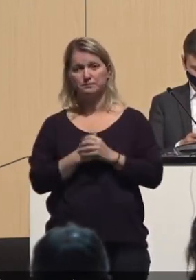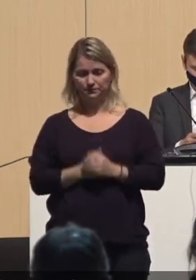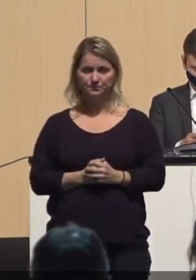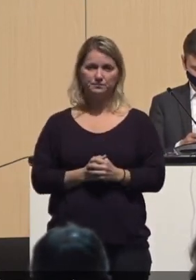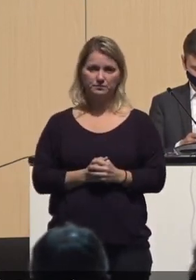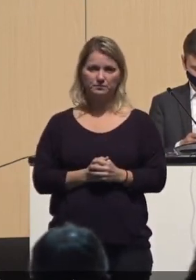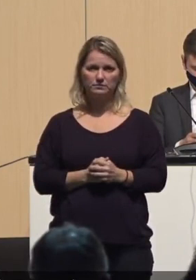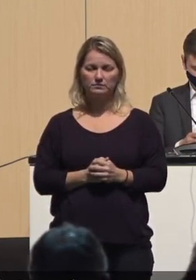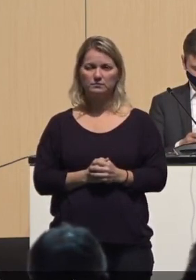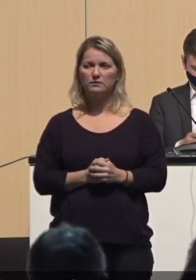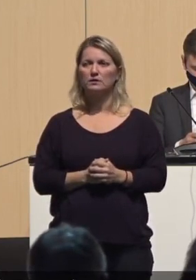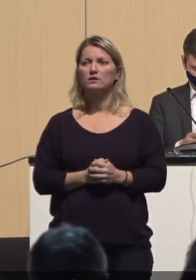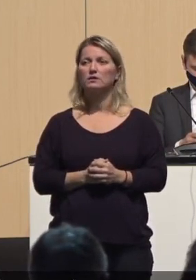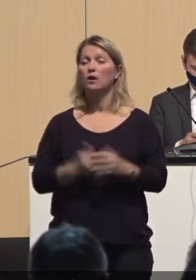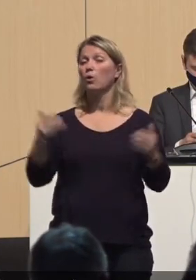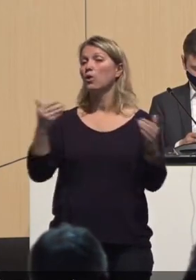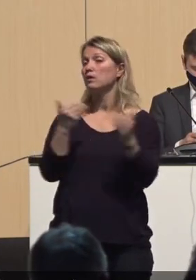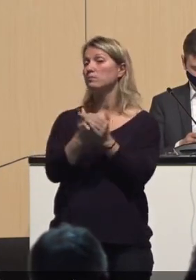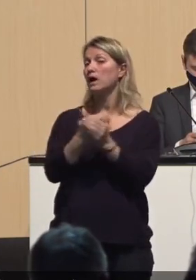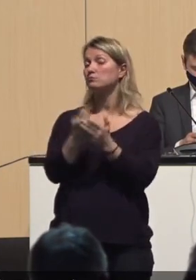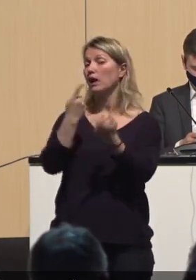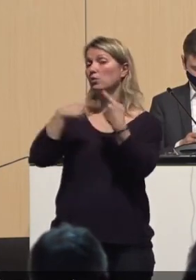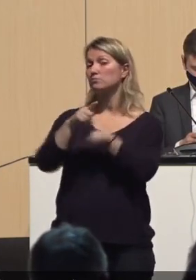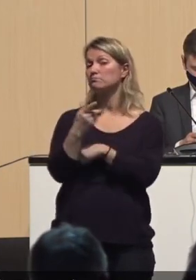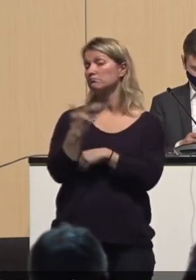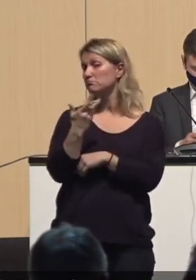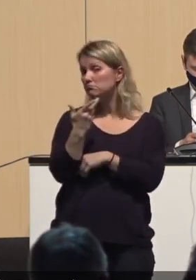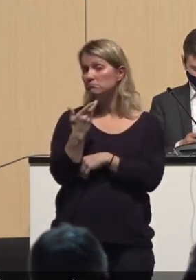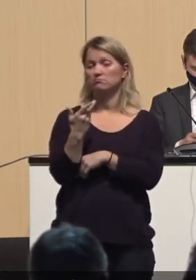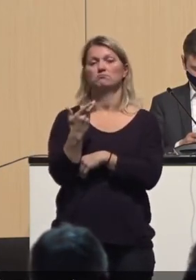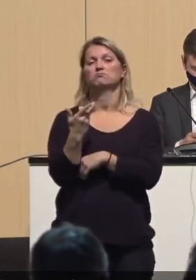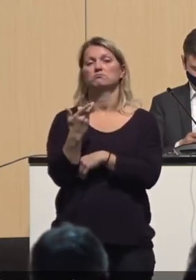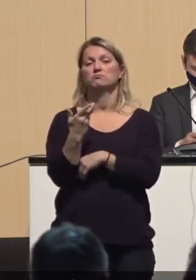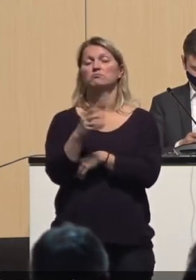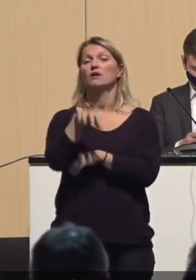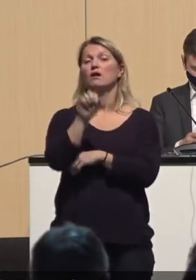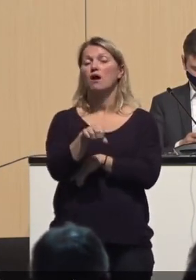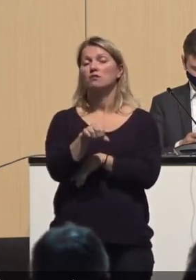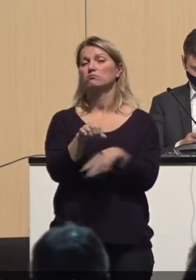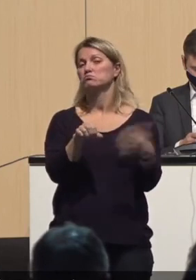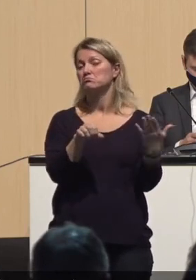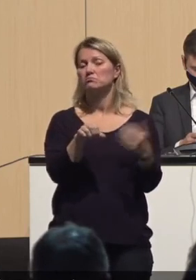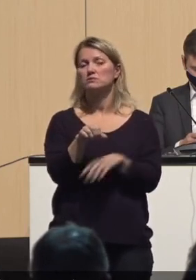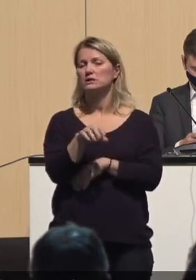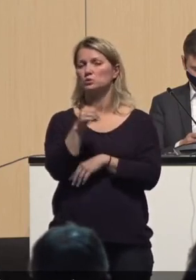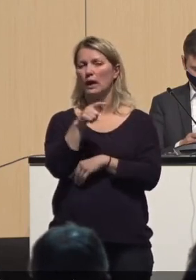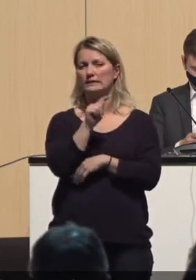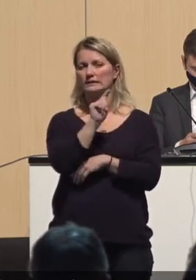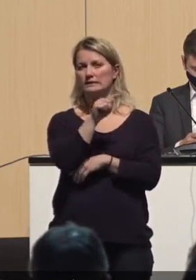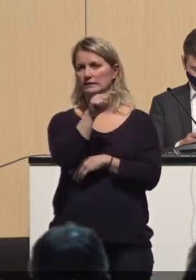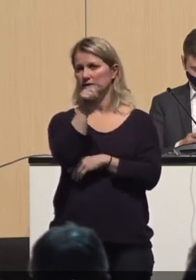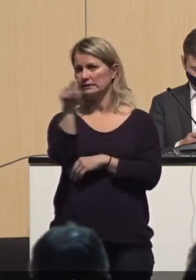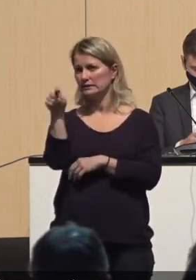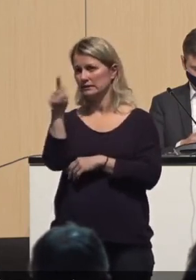Wir könnten aber auch sozusagen vielleicht das erstmal zumachen, was im